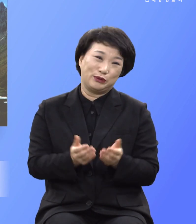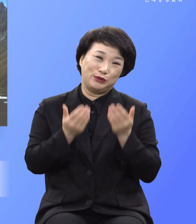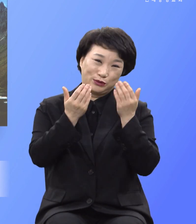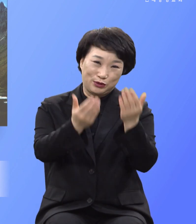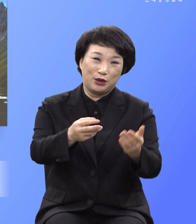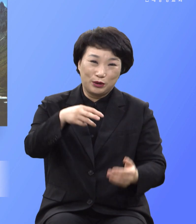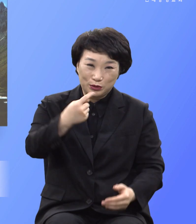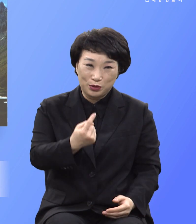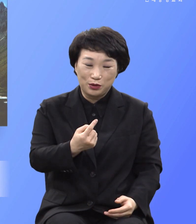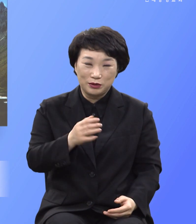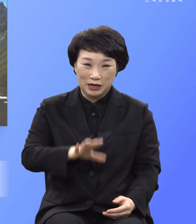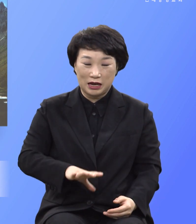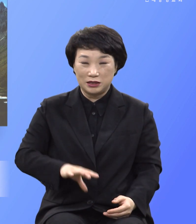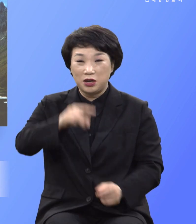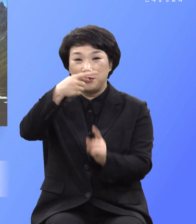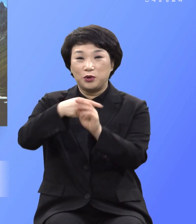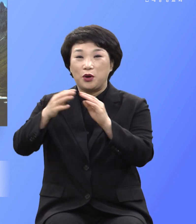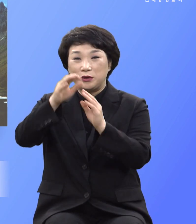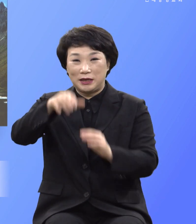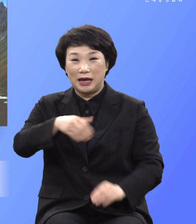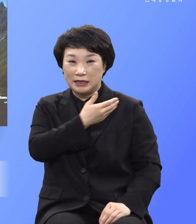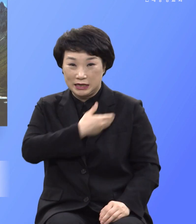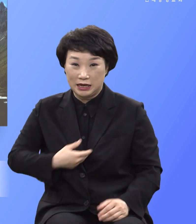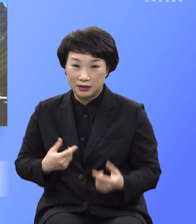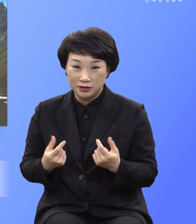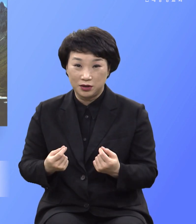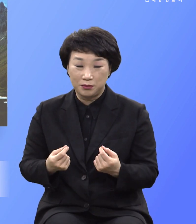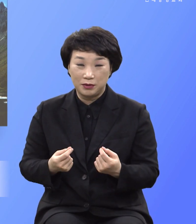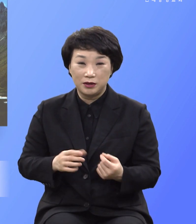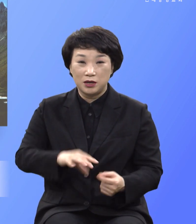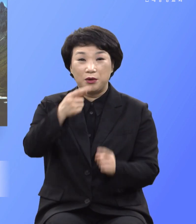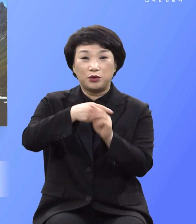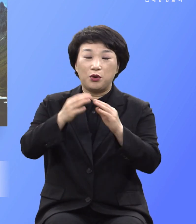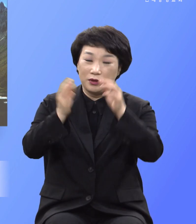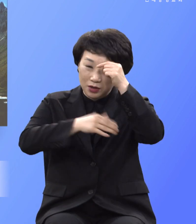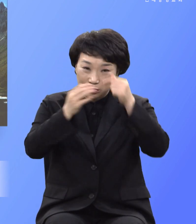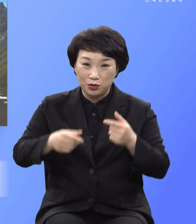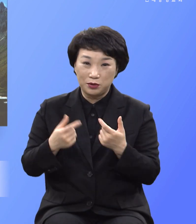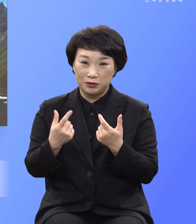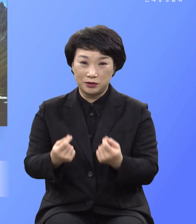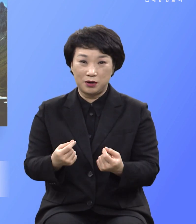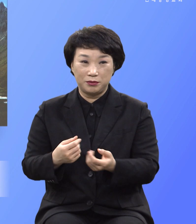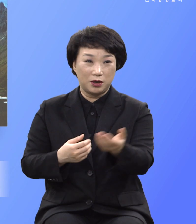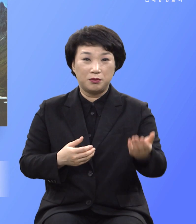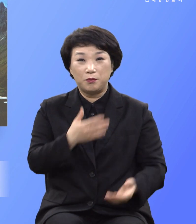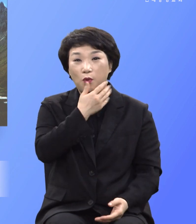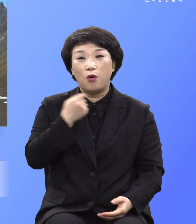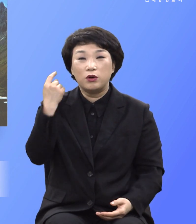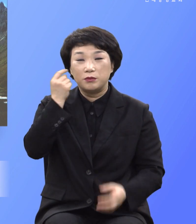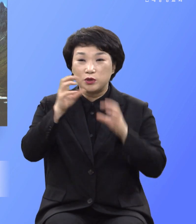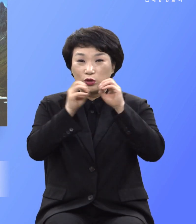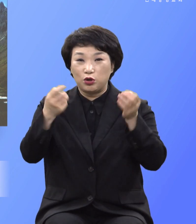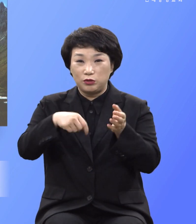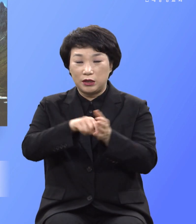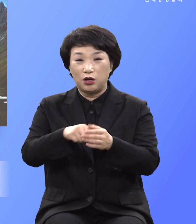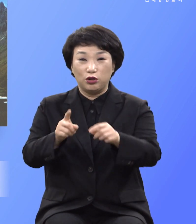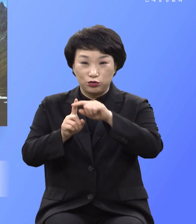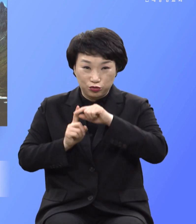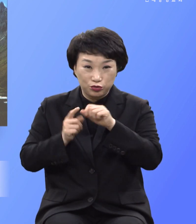초대교회 제자와 같이 초대교인들과 같이 보금전도를 위해서 순교단 순교자와